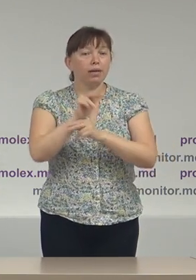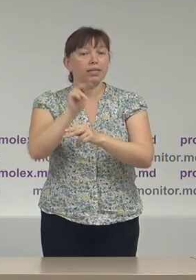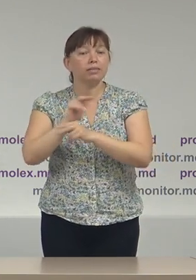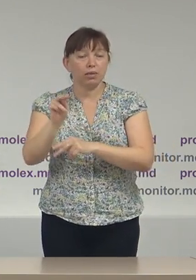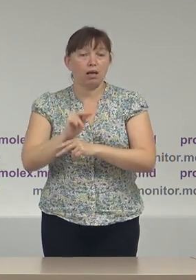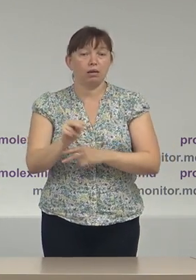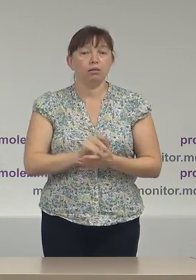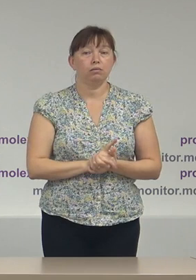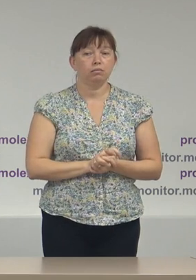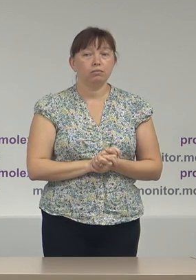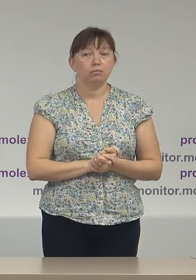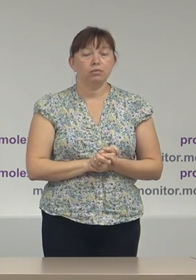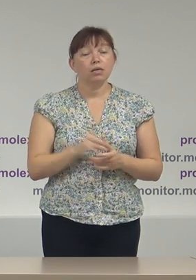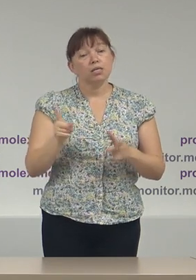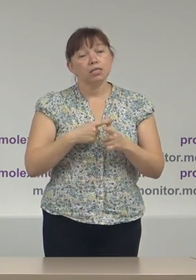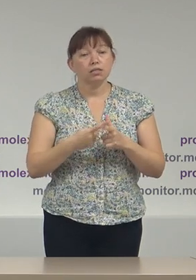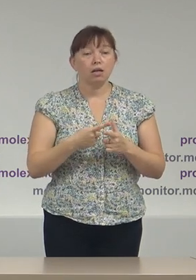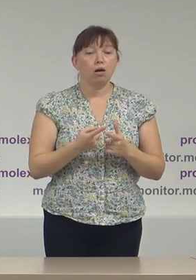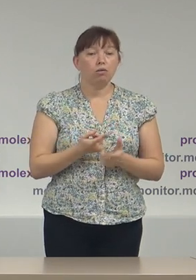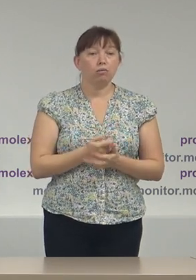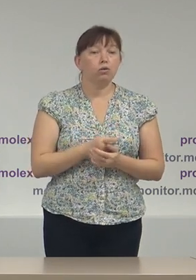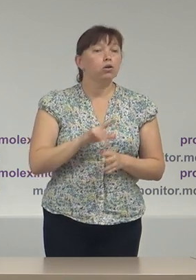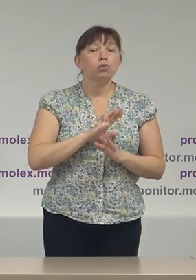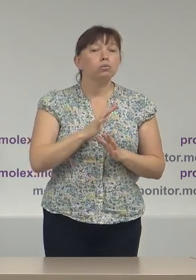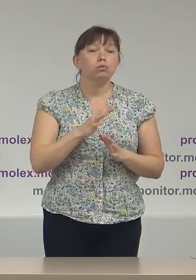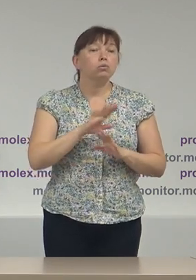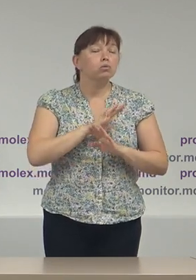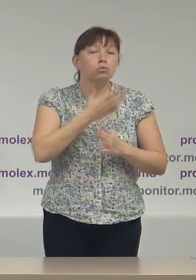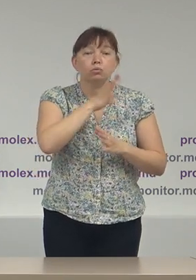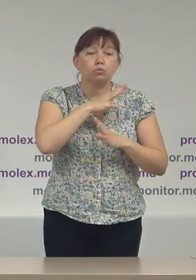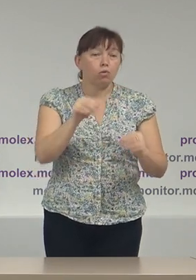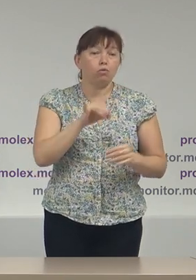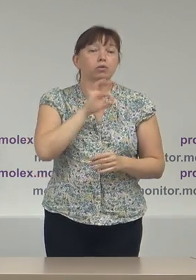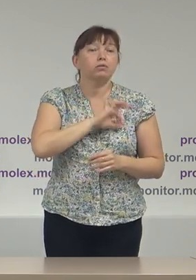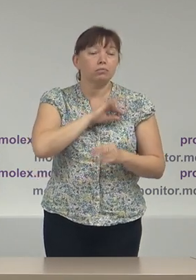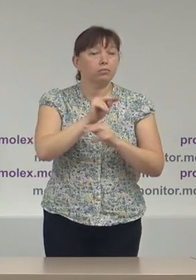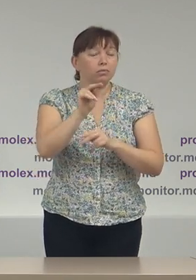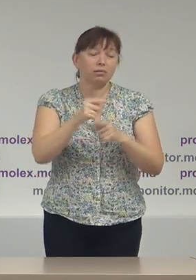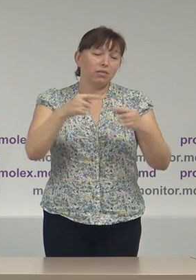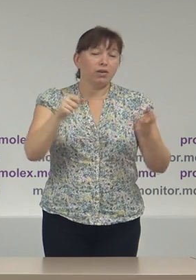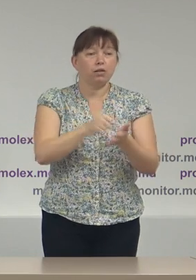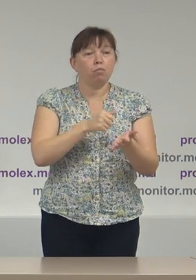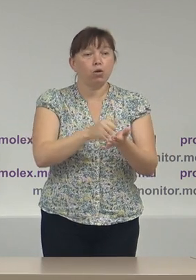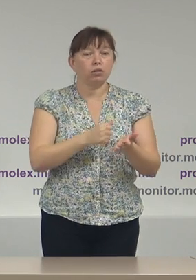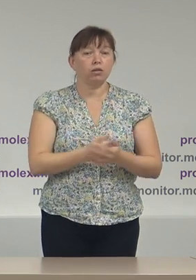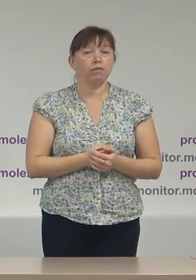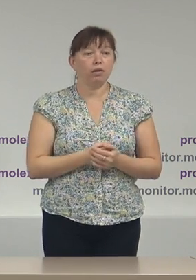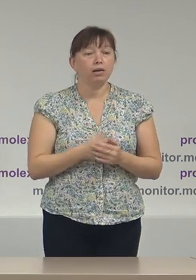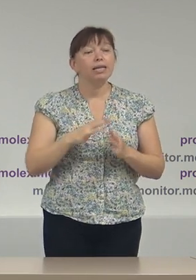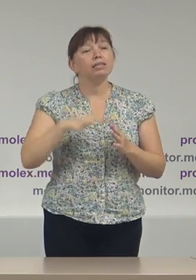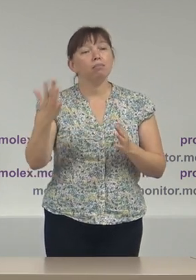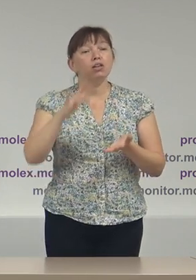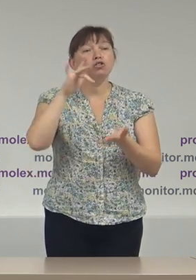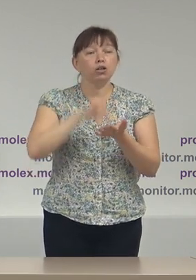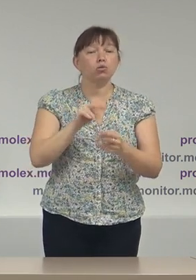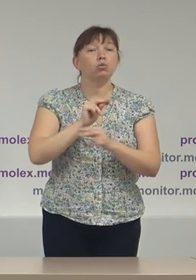de instruire sau nu beneficiază de instruire din diferite motive din partea